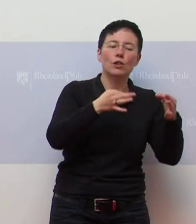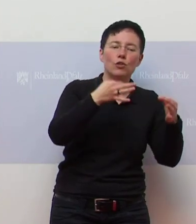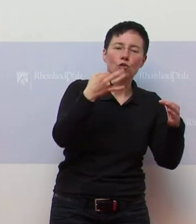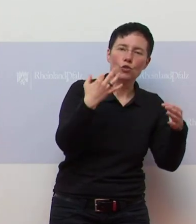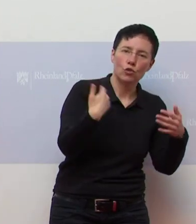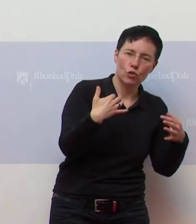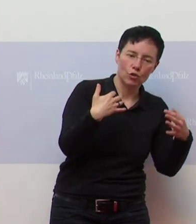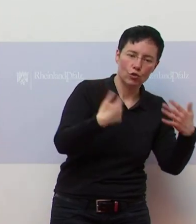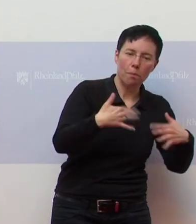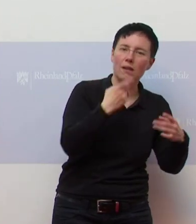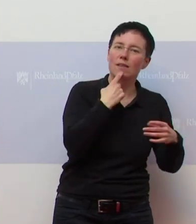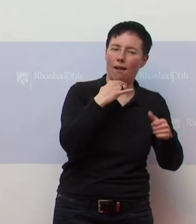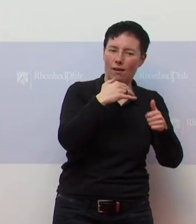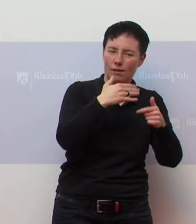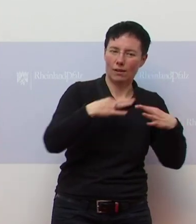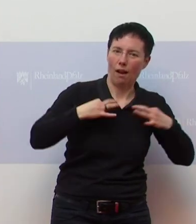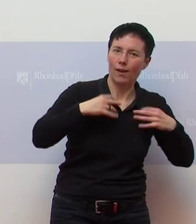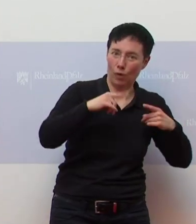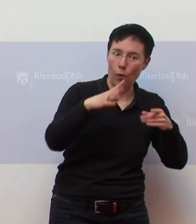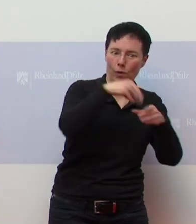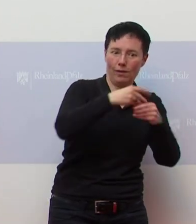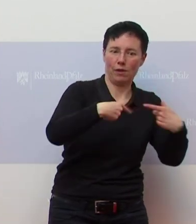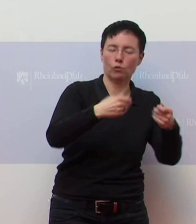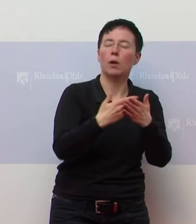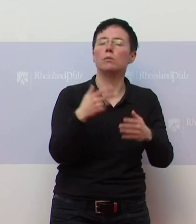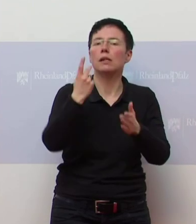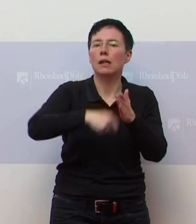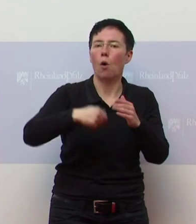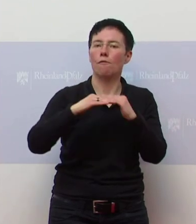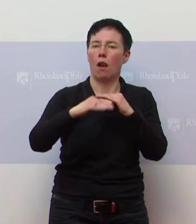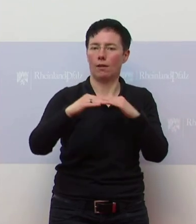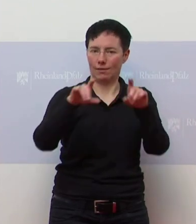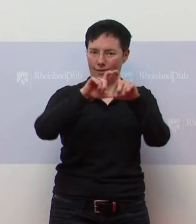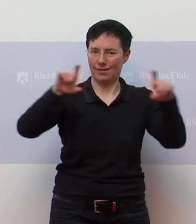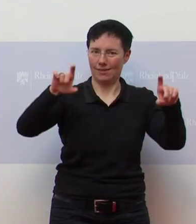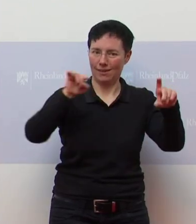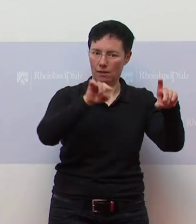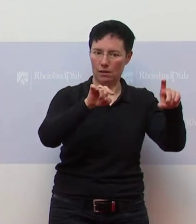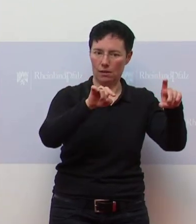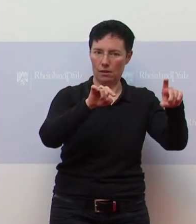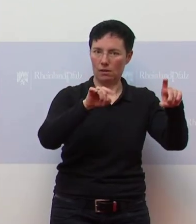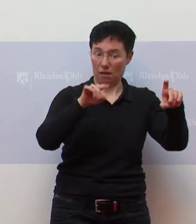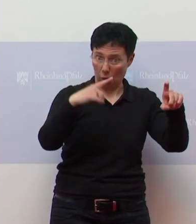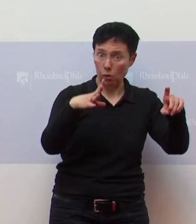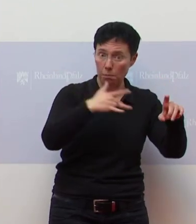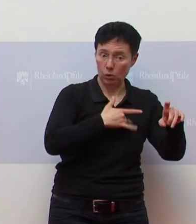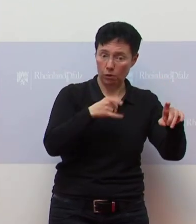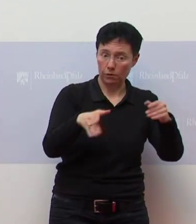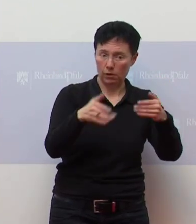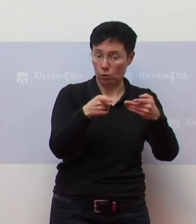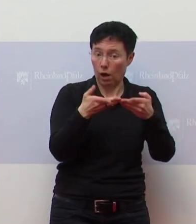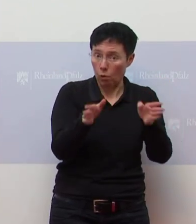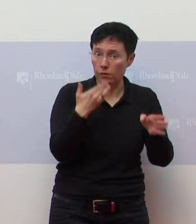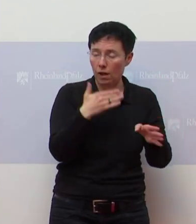andere. Sind diese auch geschlossen? Also ich würde einfach auch da bitten um Geduld. Wenn die CDS getagt haben, werden all diese